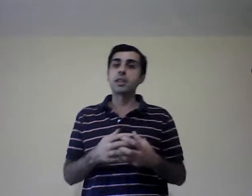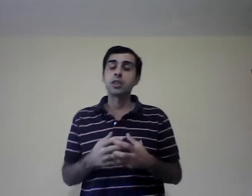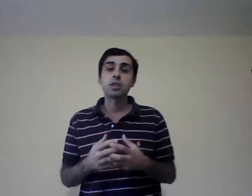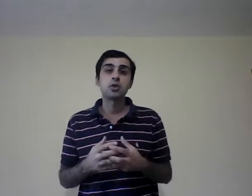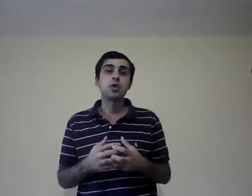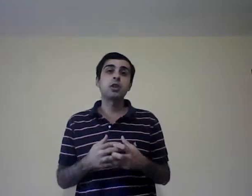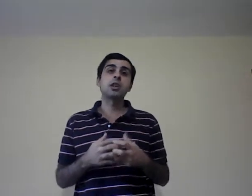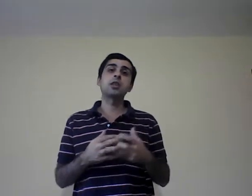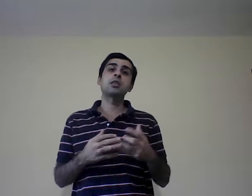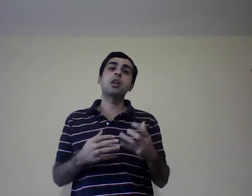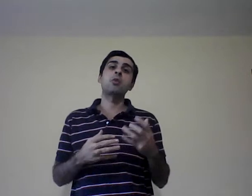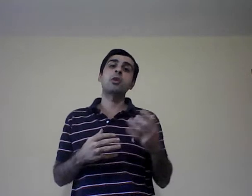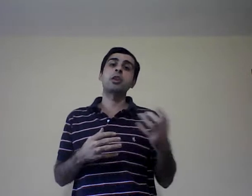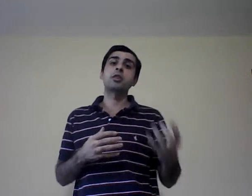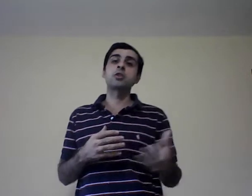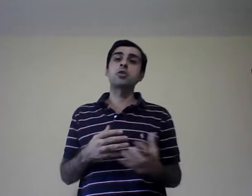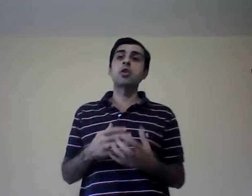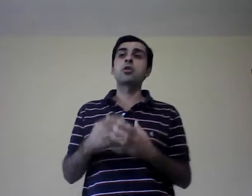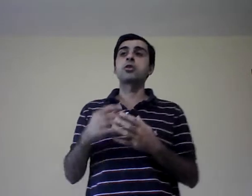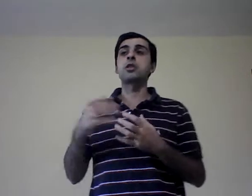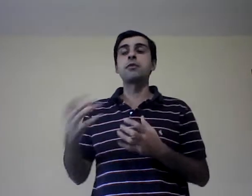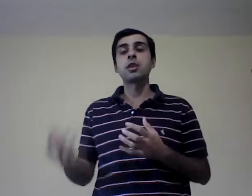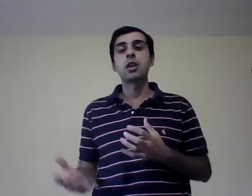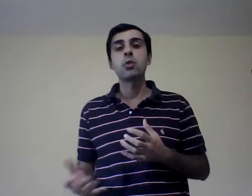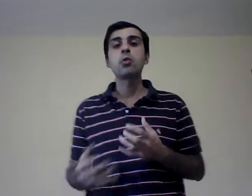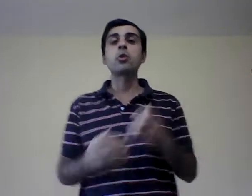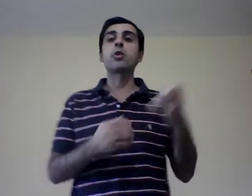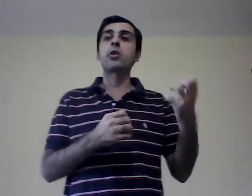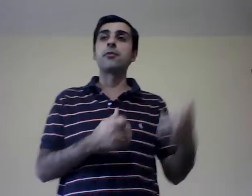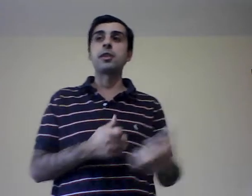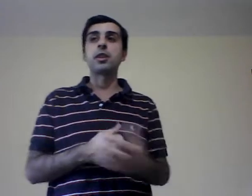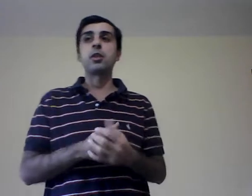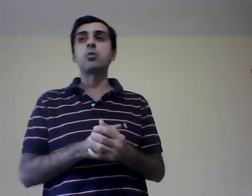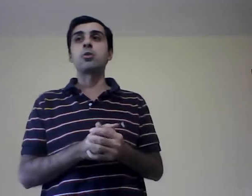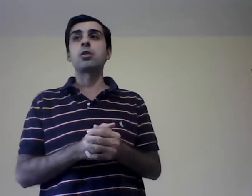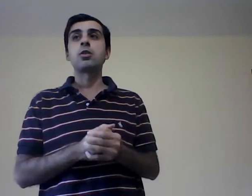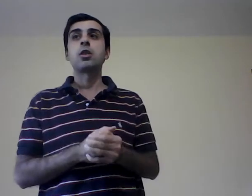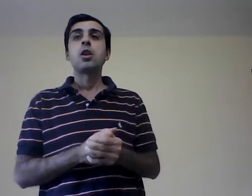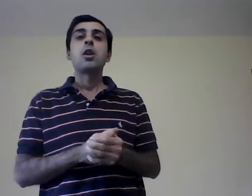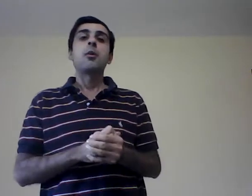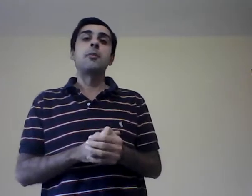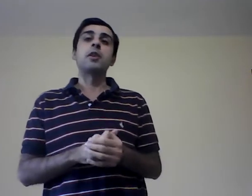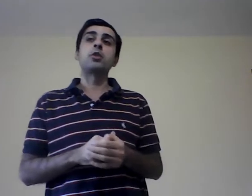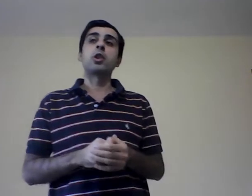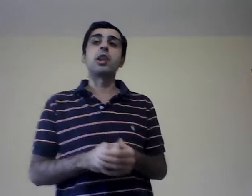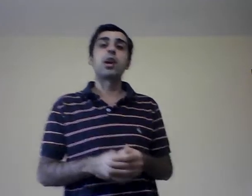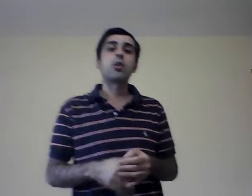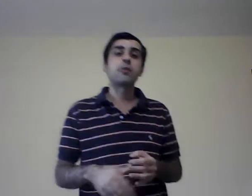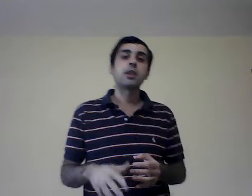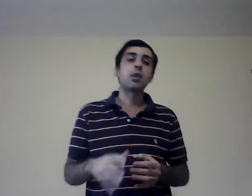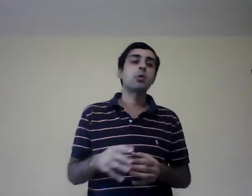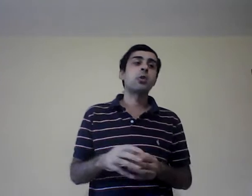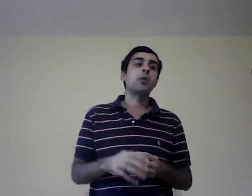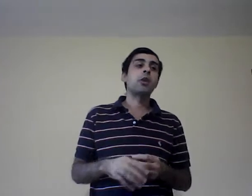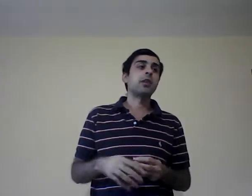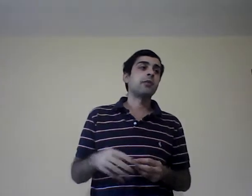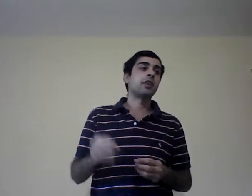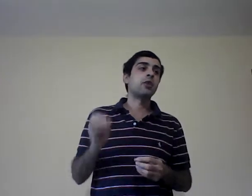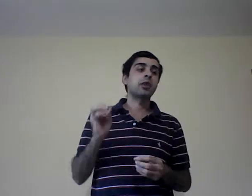distinciones entre una organización sin fines de lucro, con fines de lucro, dentro de las con fines de lucro vamos a definir lo que es